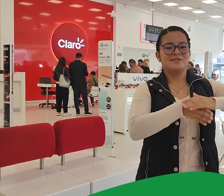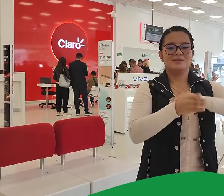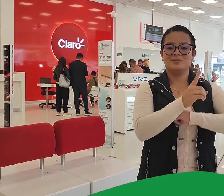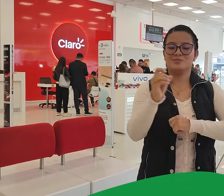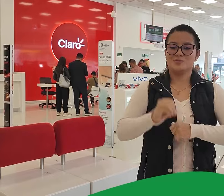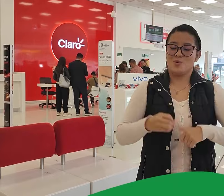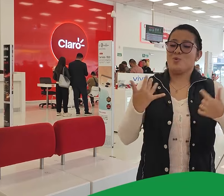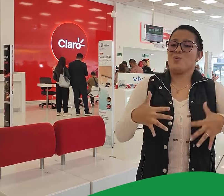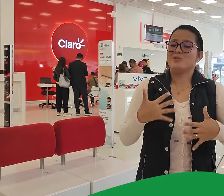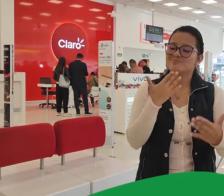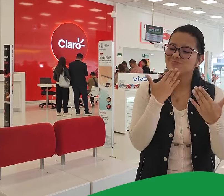Muchas gracias a Claro.